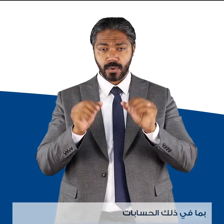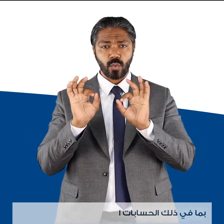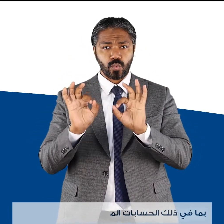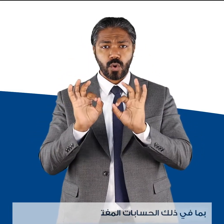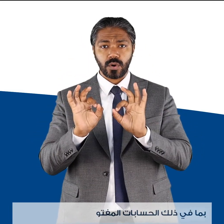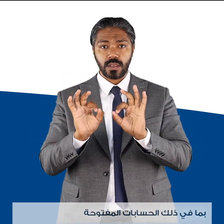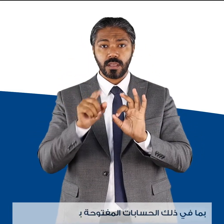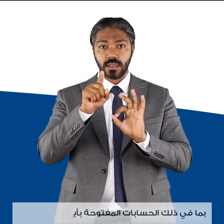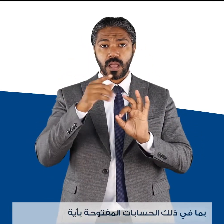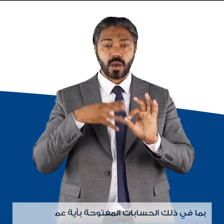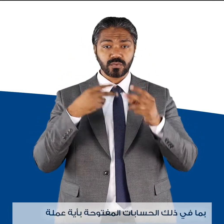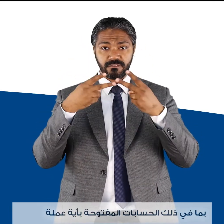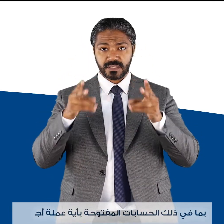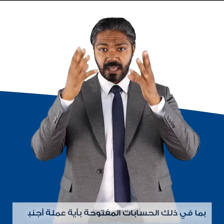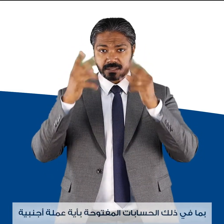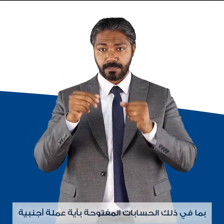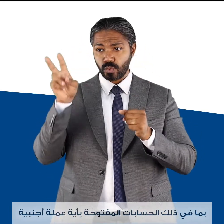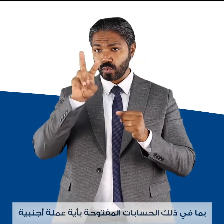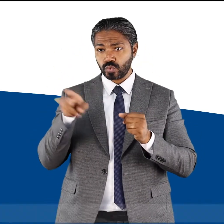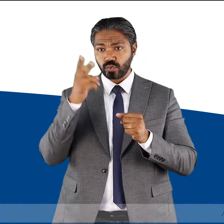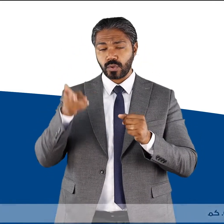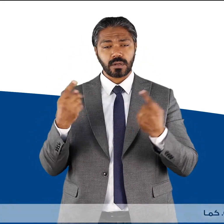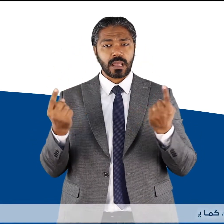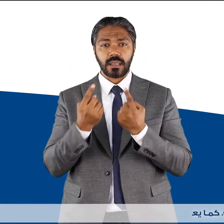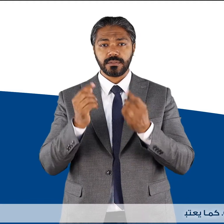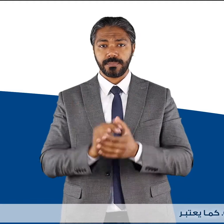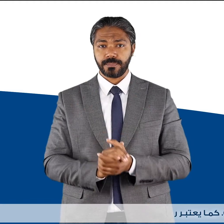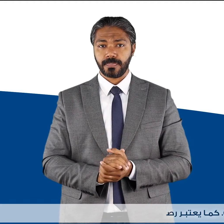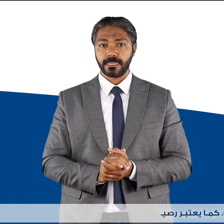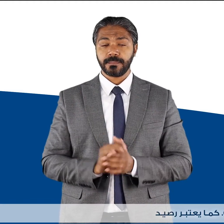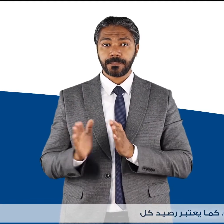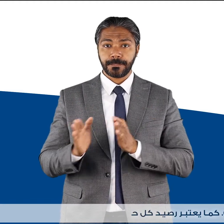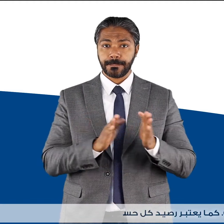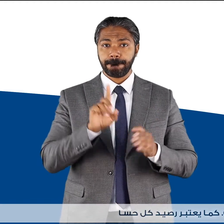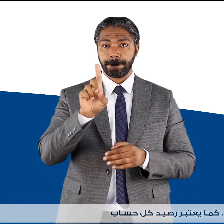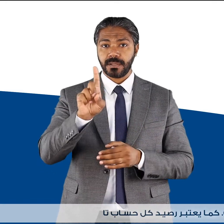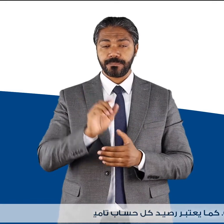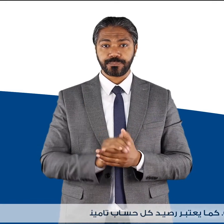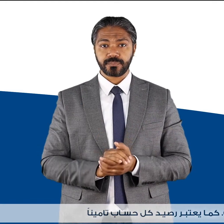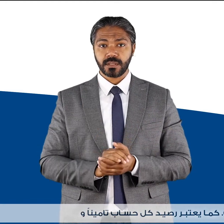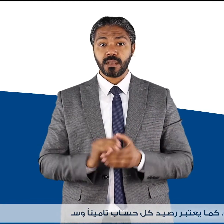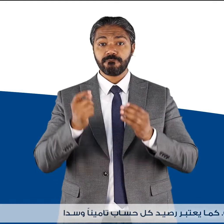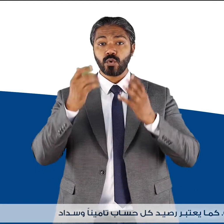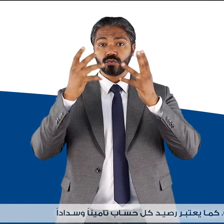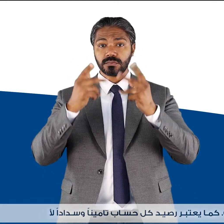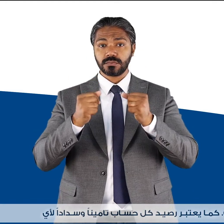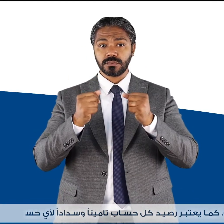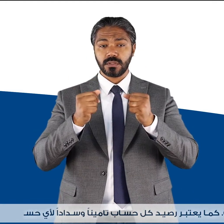المفتوحة بأي عملة أجنبية باء كما يعتبر رصيد كل حساب تأميناً وسداداً لأي